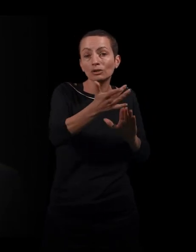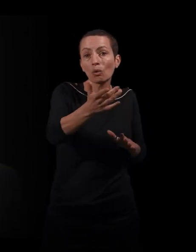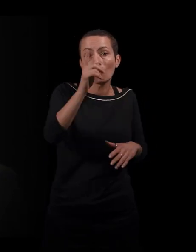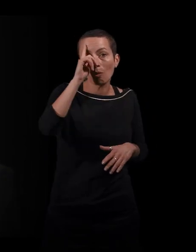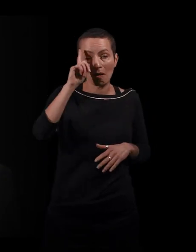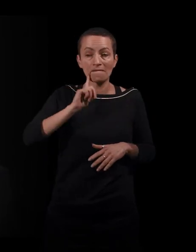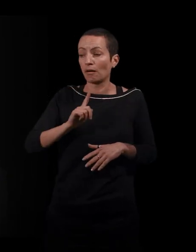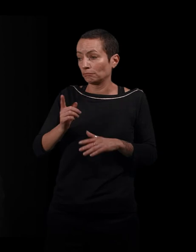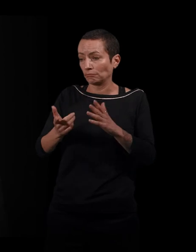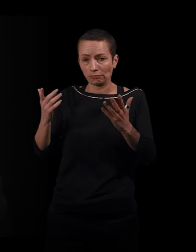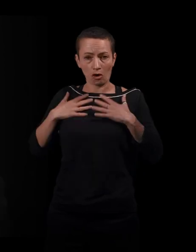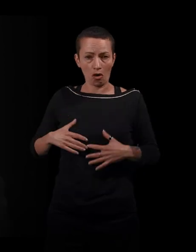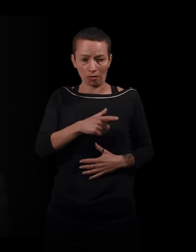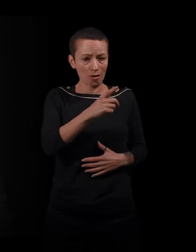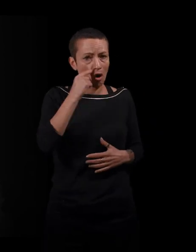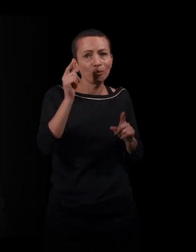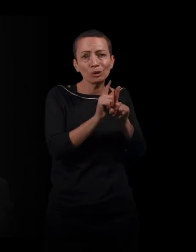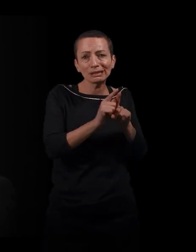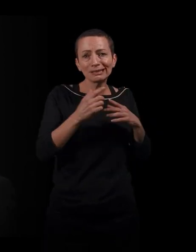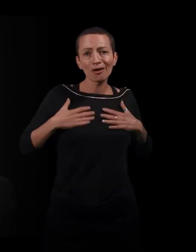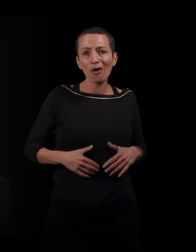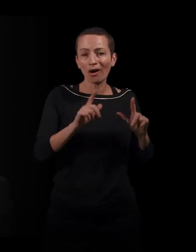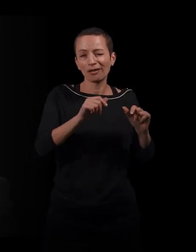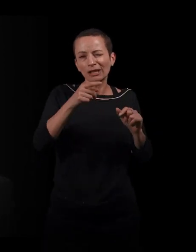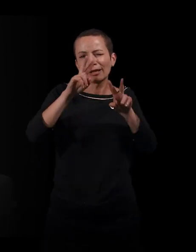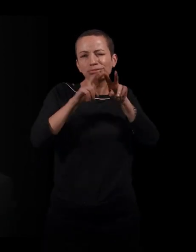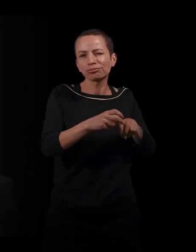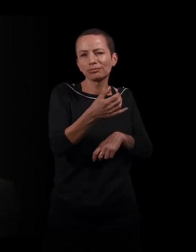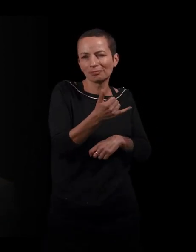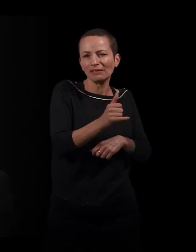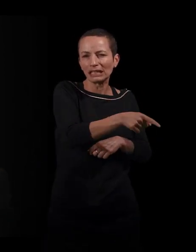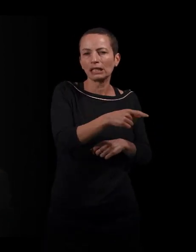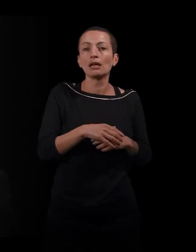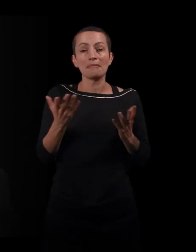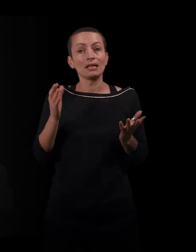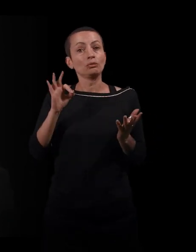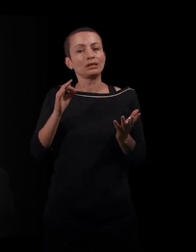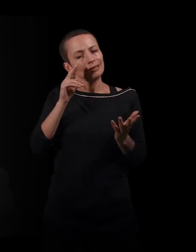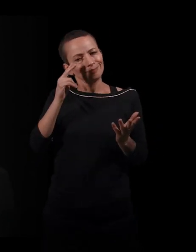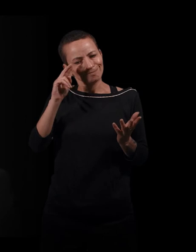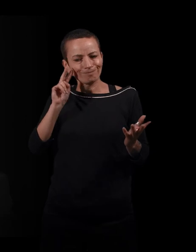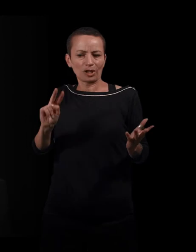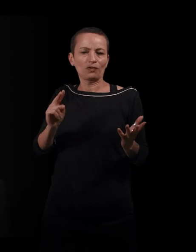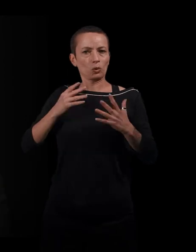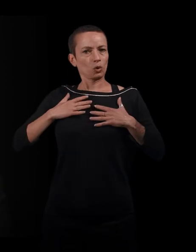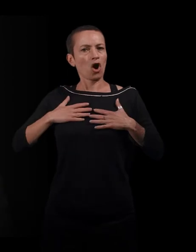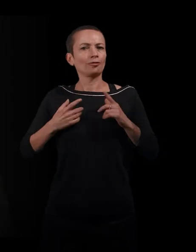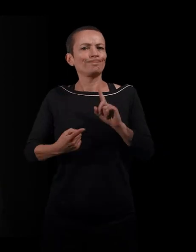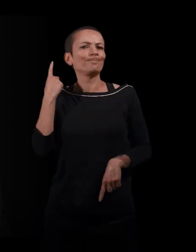hommes aussi. Donc, il faudrait aller explorer ça aussi. Mais effectivement, ce parti pris du corps, en quelque sorte, ça me semblait très important pour éclairer de façon